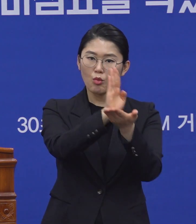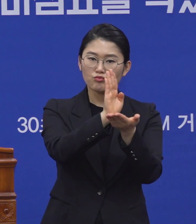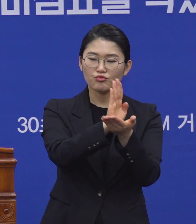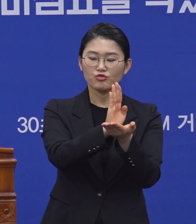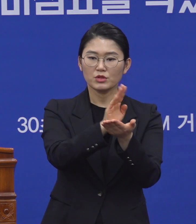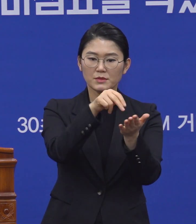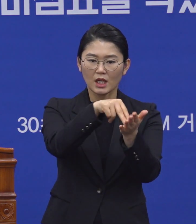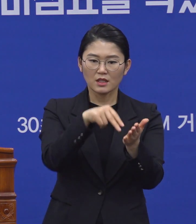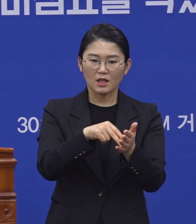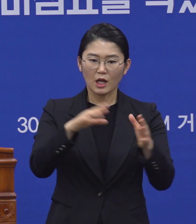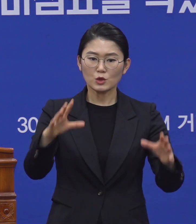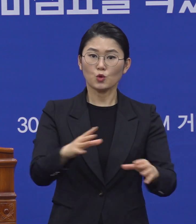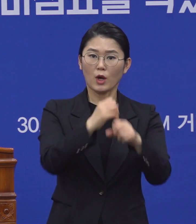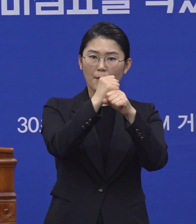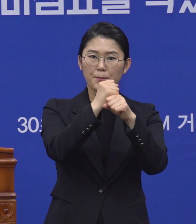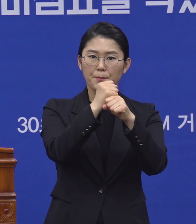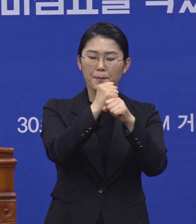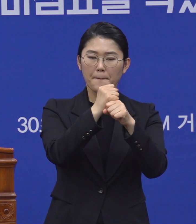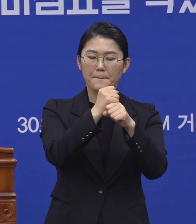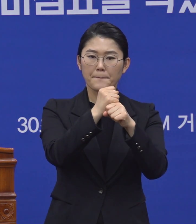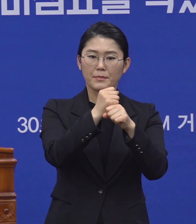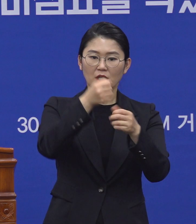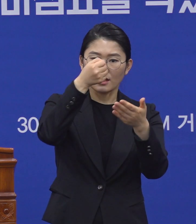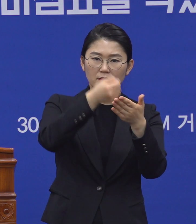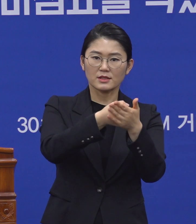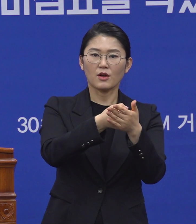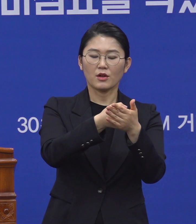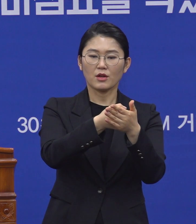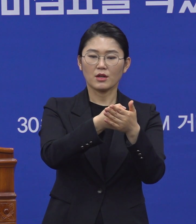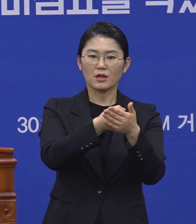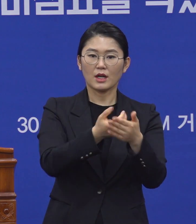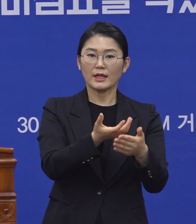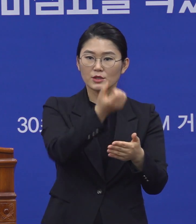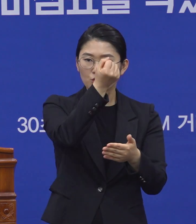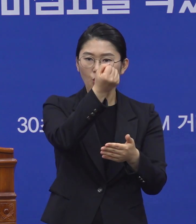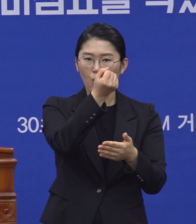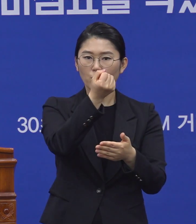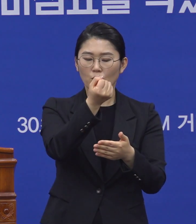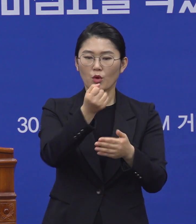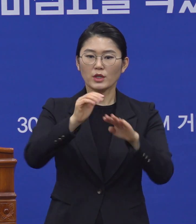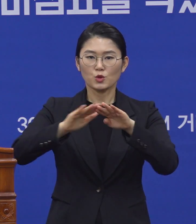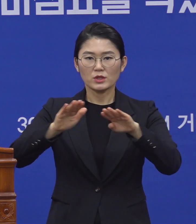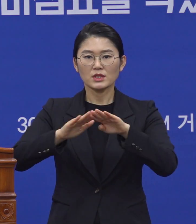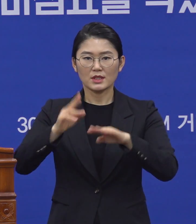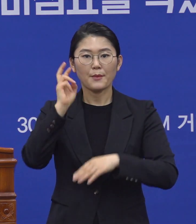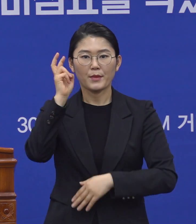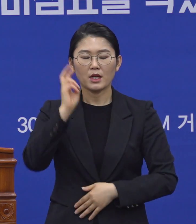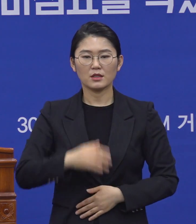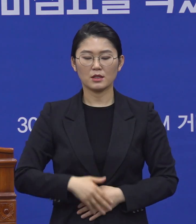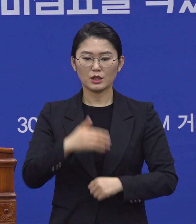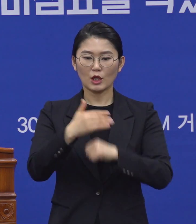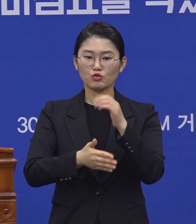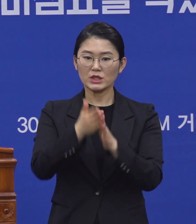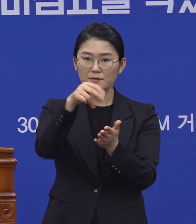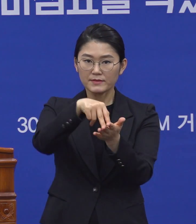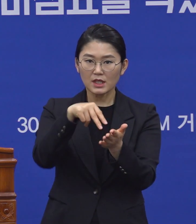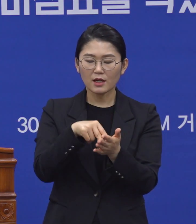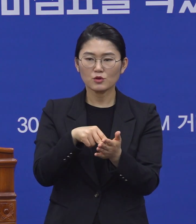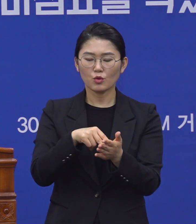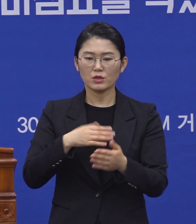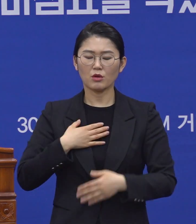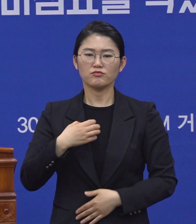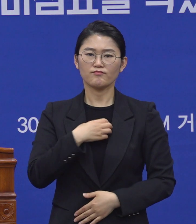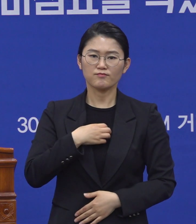종합적인 판단이 있고 거기에 대한 조치가 있을 거라고 봅니다. 그래서 대구시 차원에서는 이런